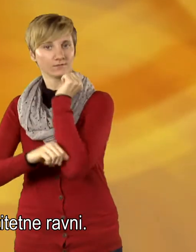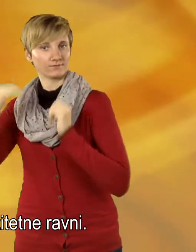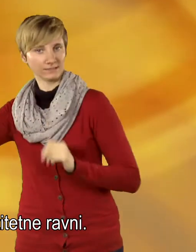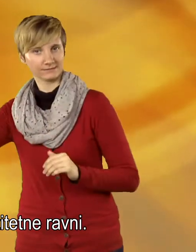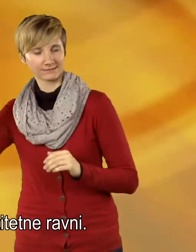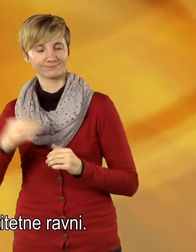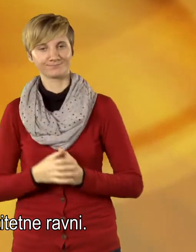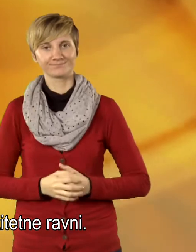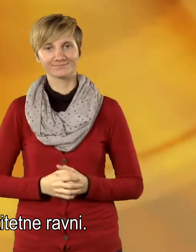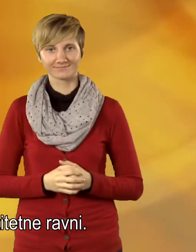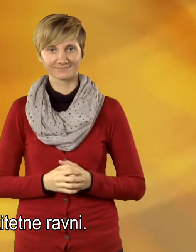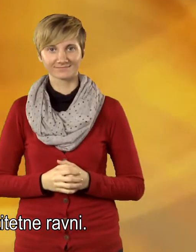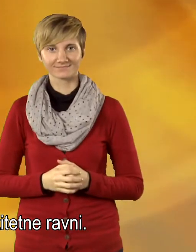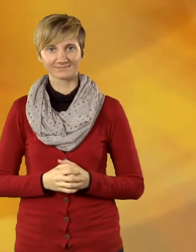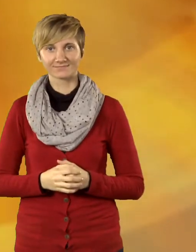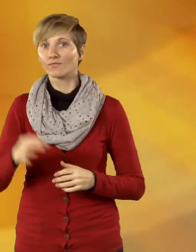univerzitetne ravni.